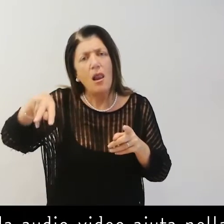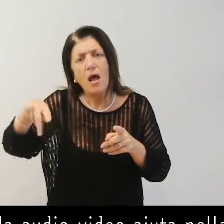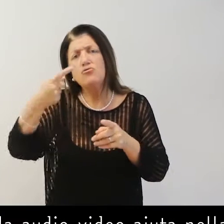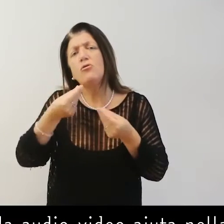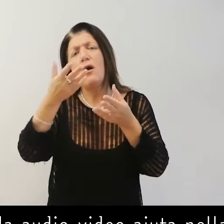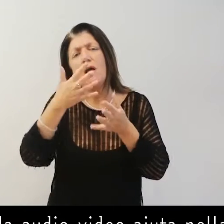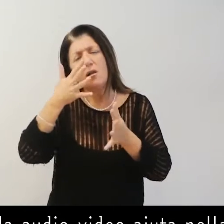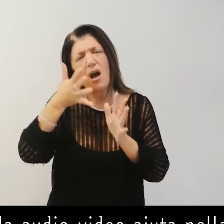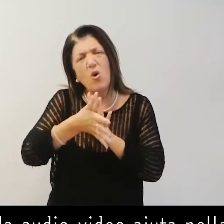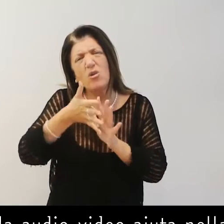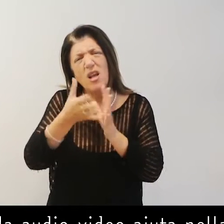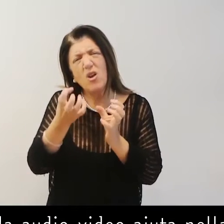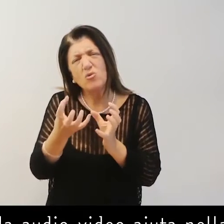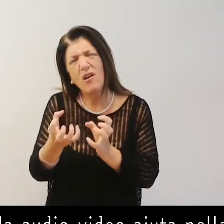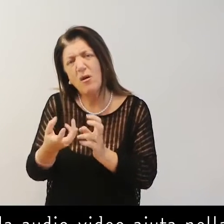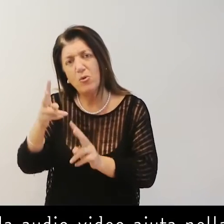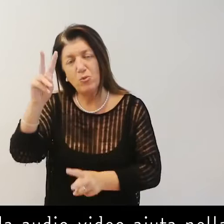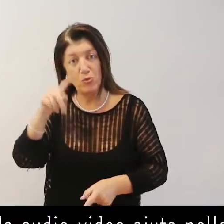del pannello e ne approfondisce i contenuti.